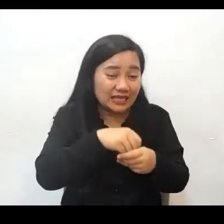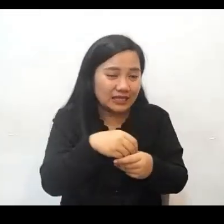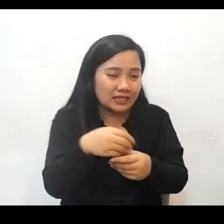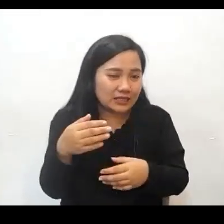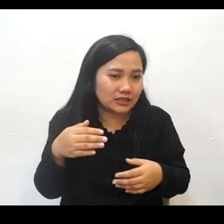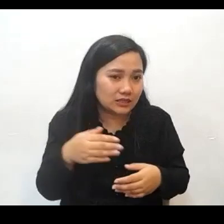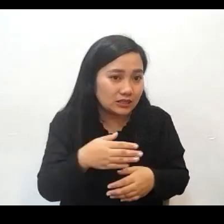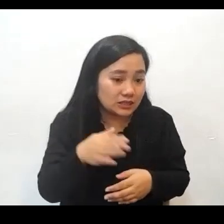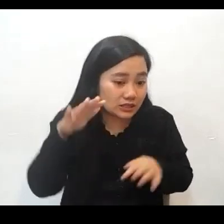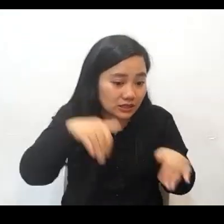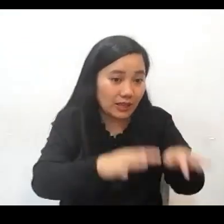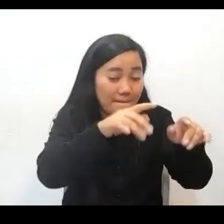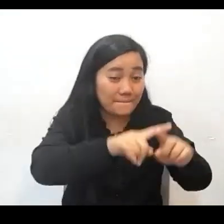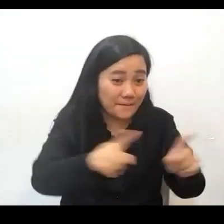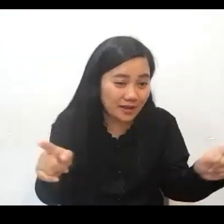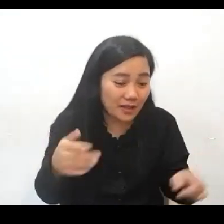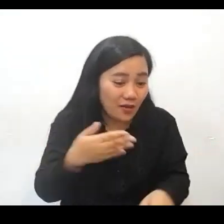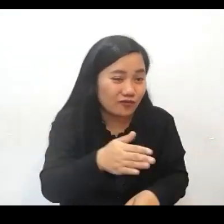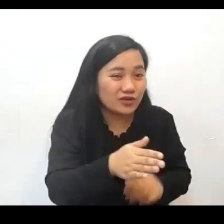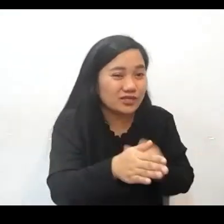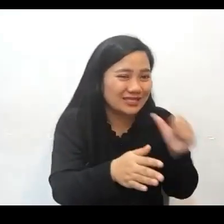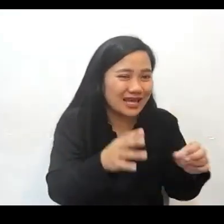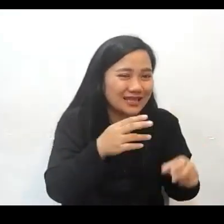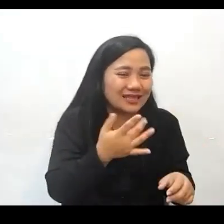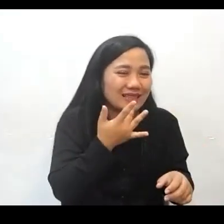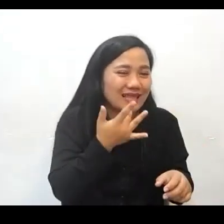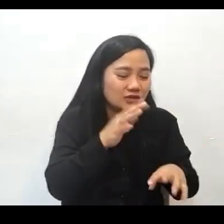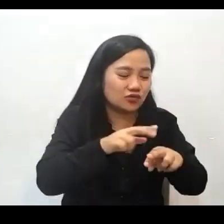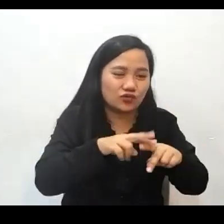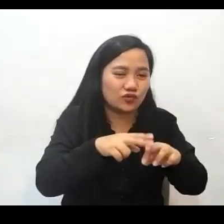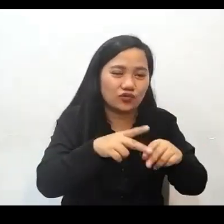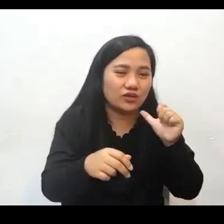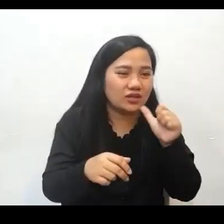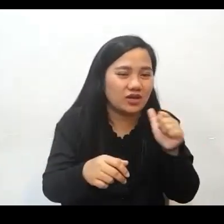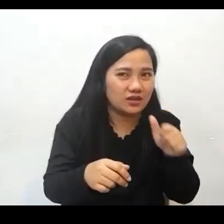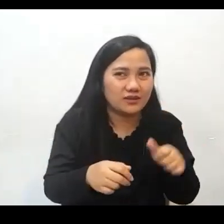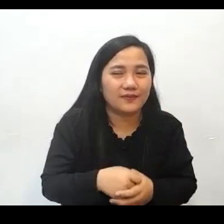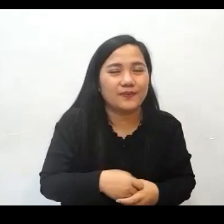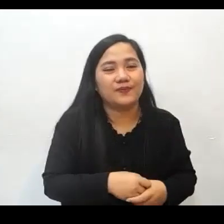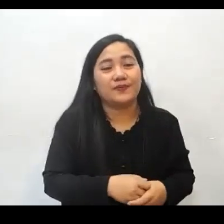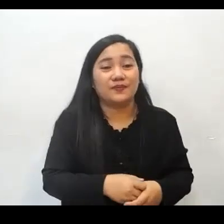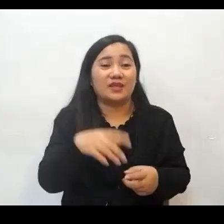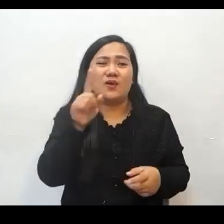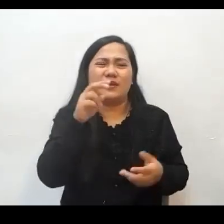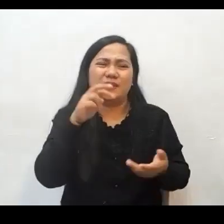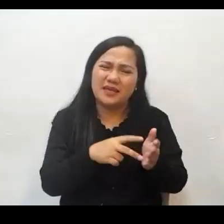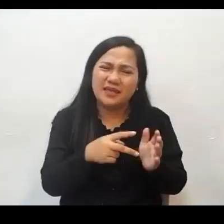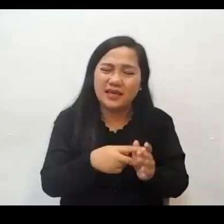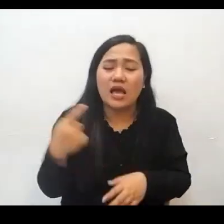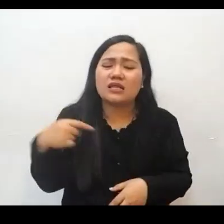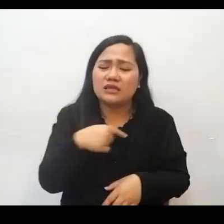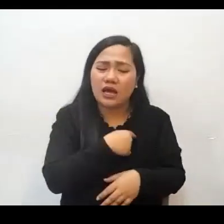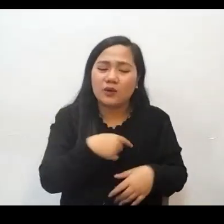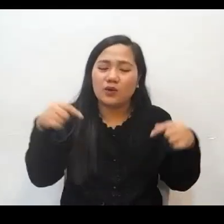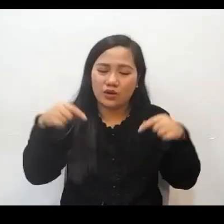living in this world, we cannot be worldly. We must not be worldly. Kailangan po natin alalahanin na kahit tayo po ay